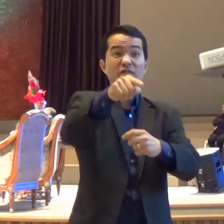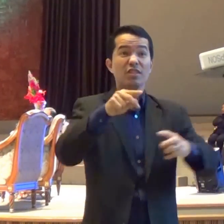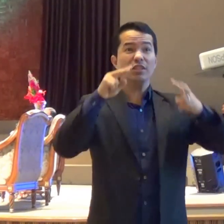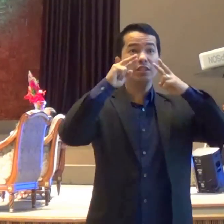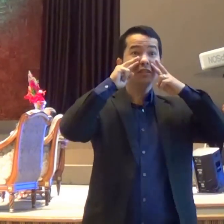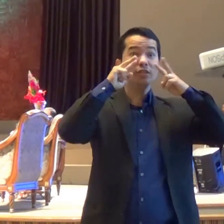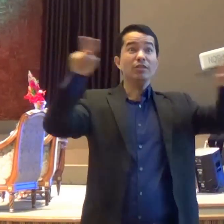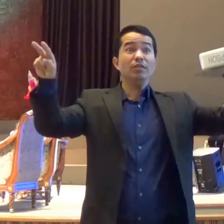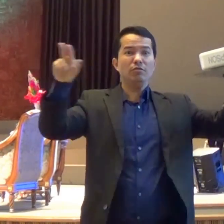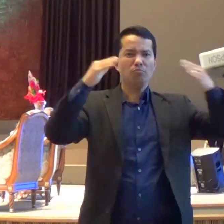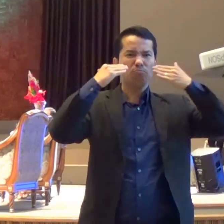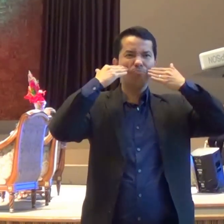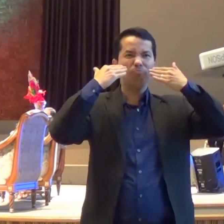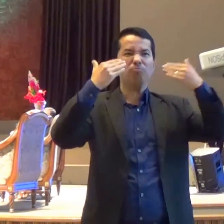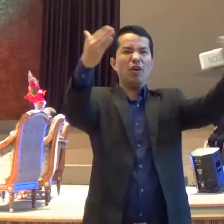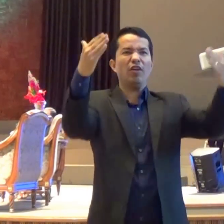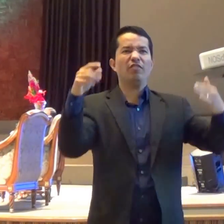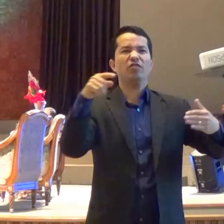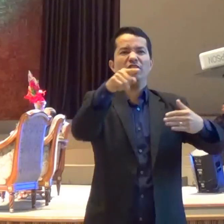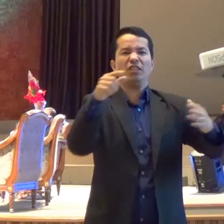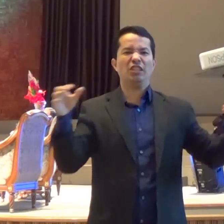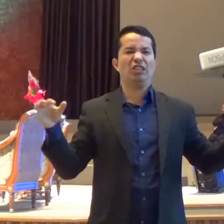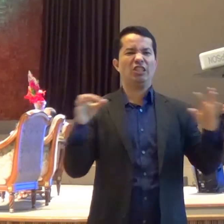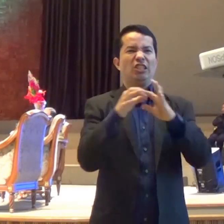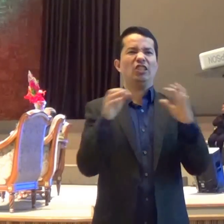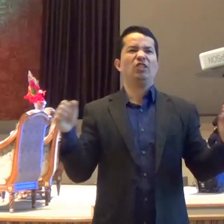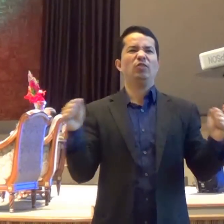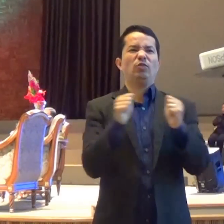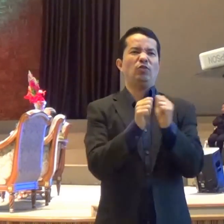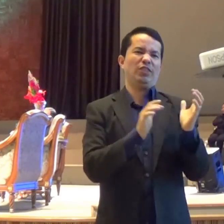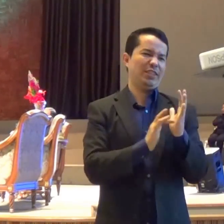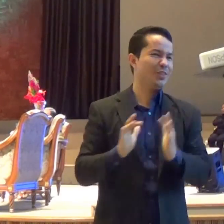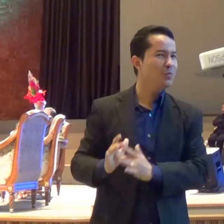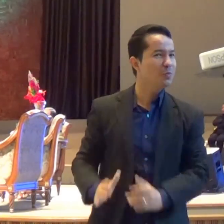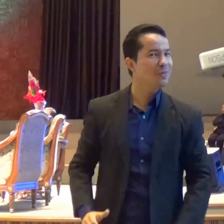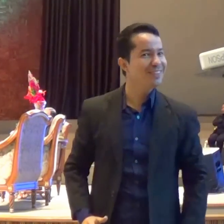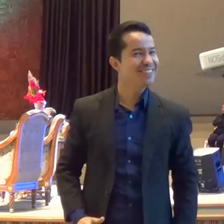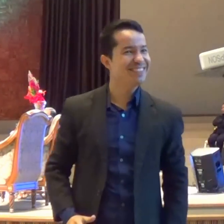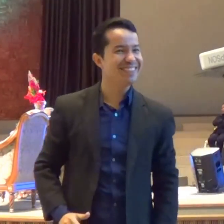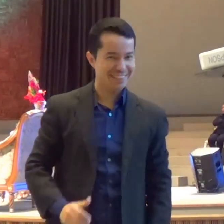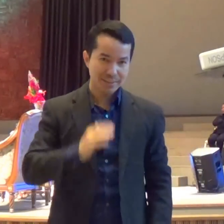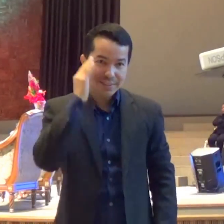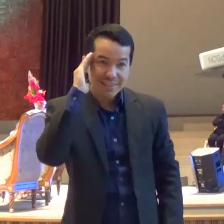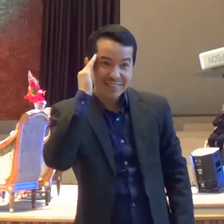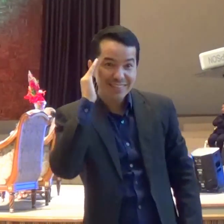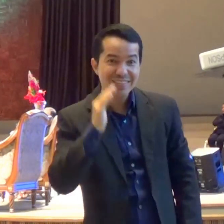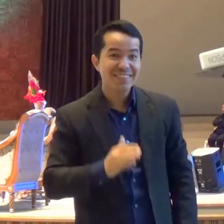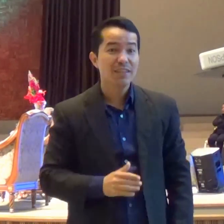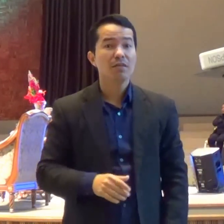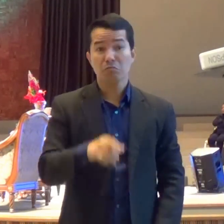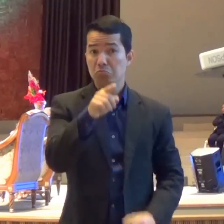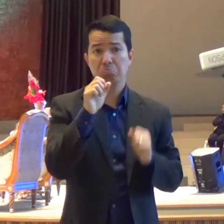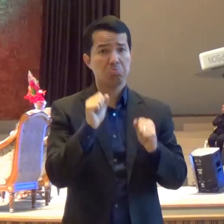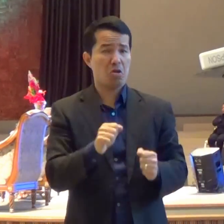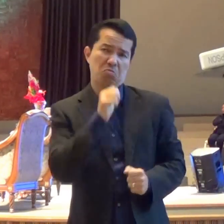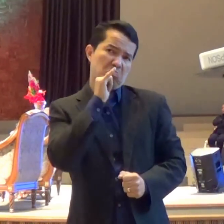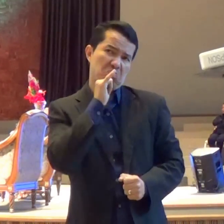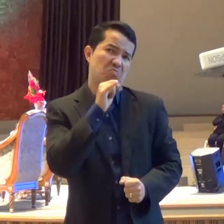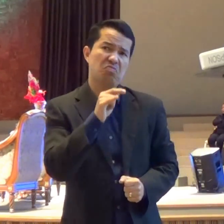E que a gente Quer viver Segundo os propósitos Dele É interessante Que você pode Convidar a sua família Para assistir um